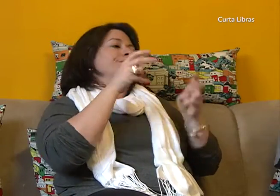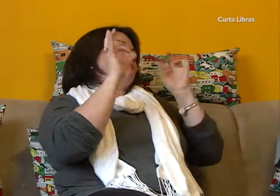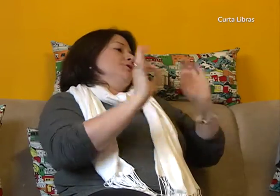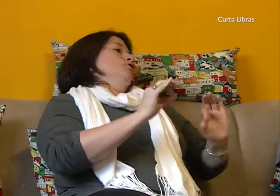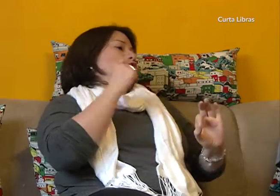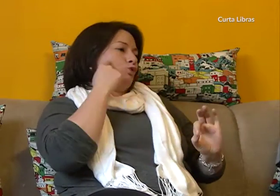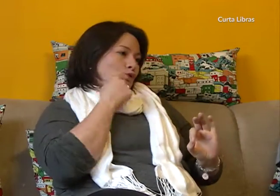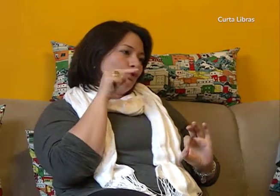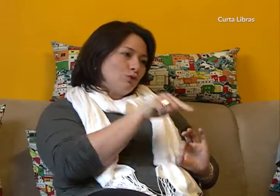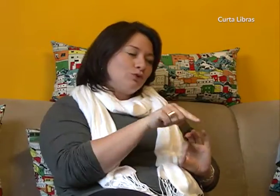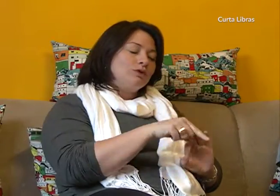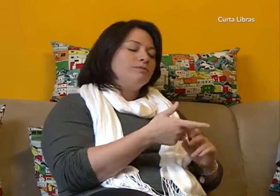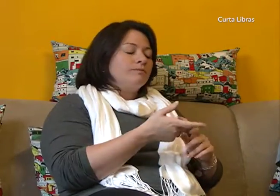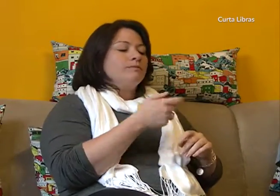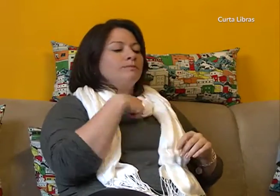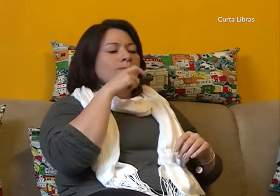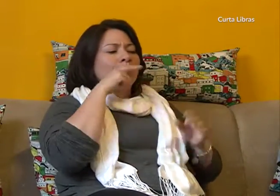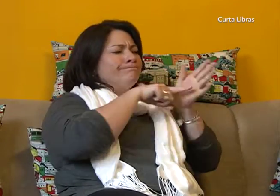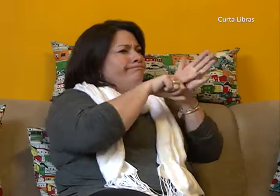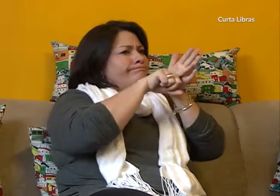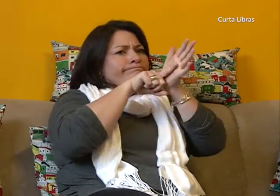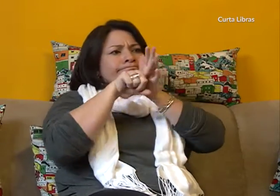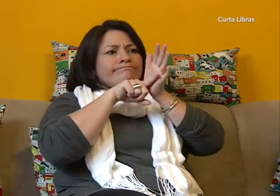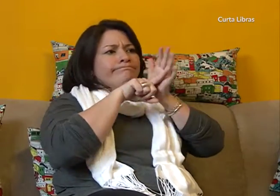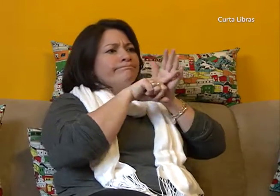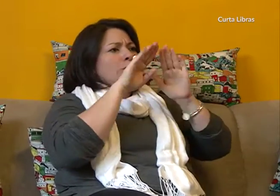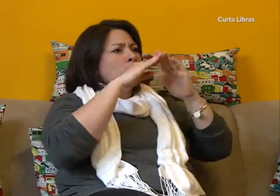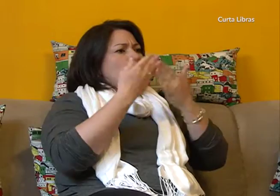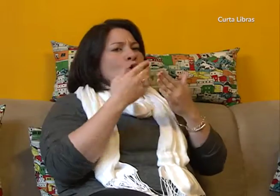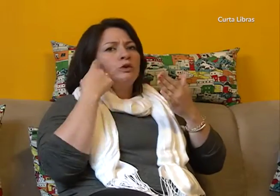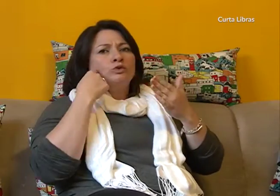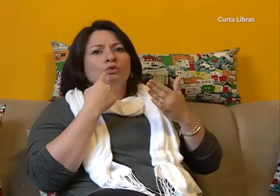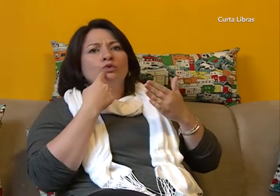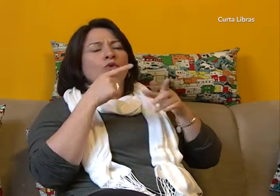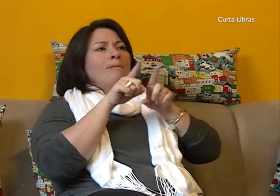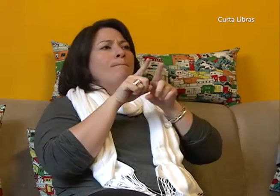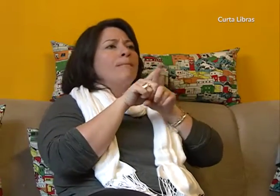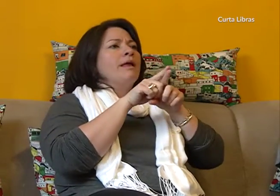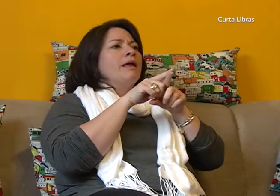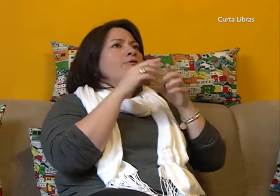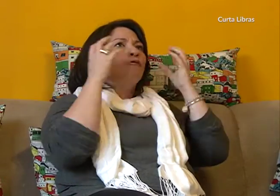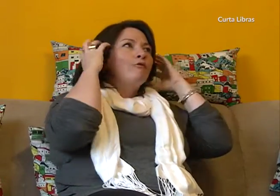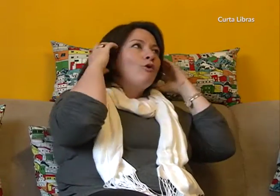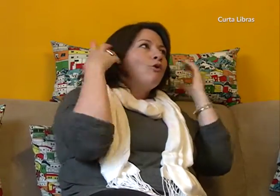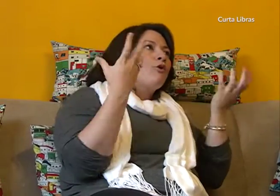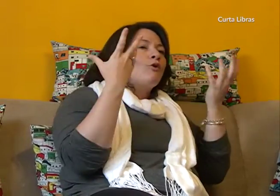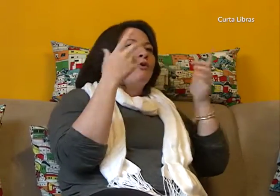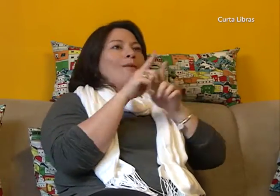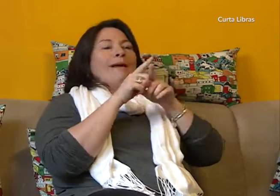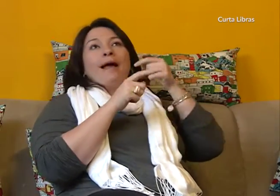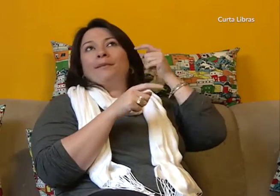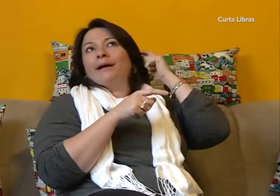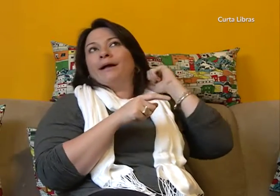surdos, fonoaudióloga, aparelho auditivo e diversos outros recursos que existiam na época.